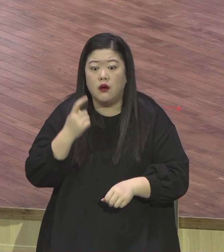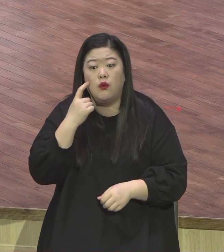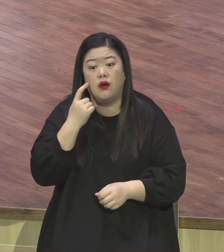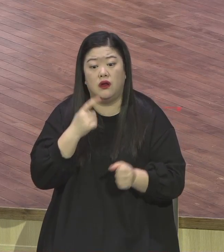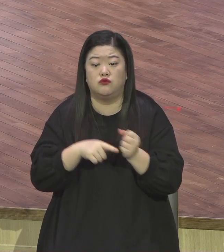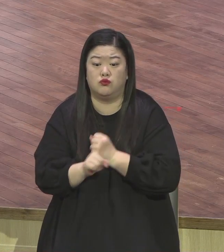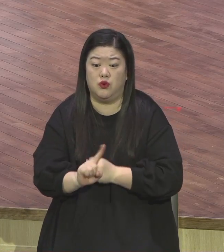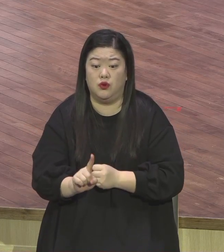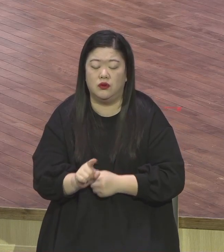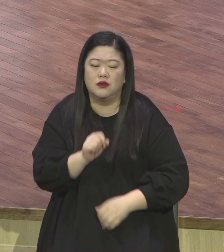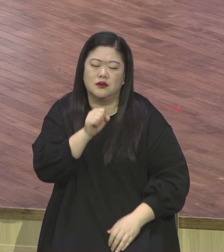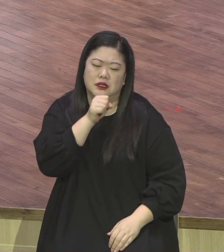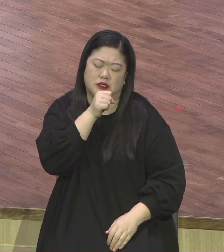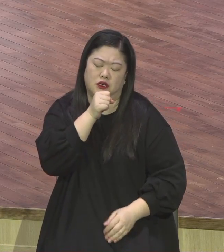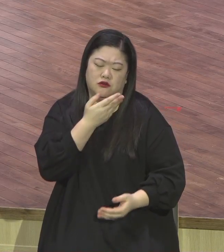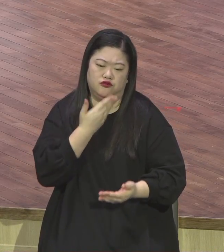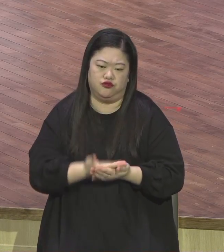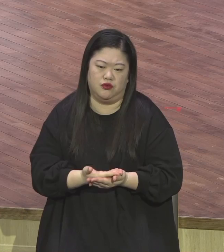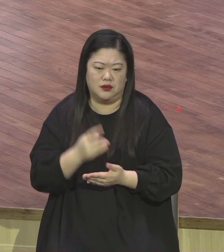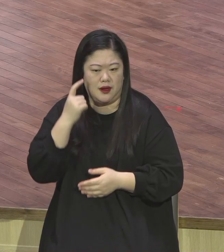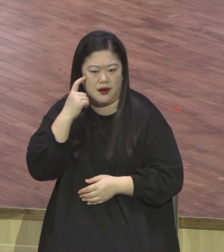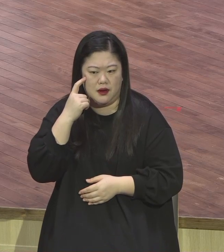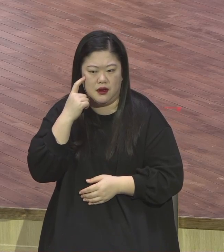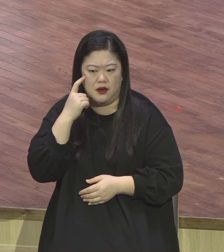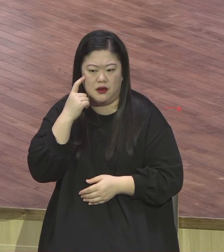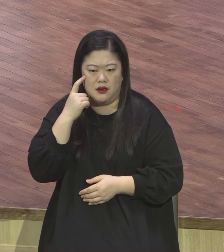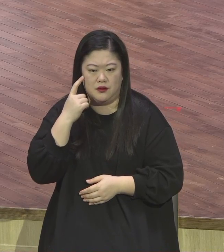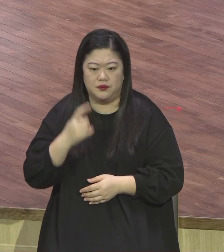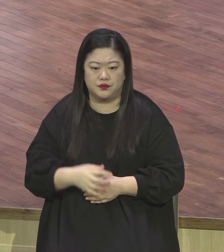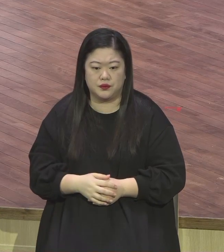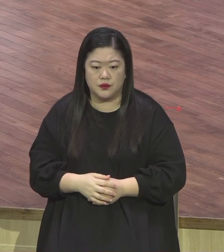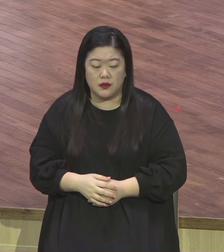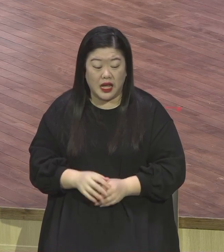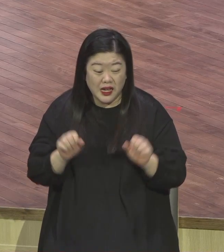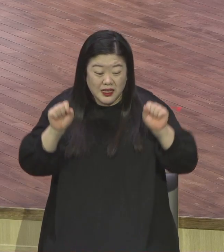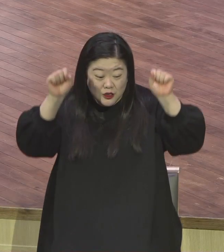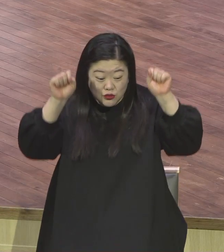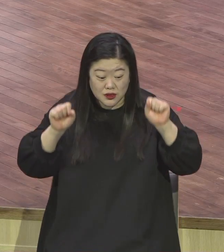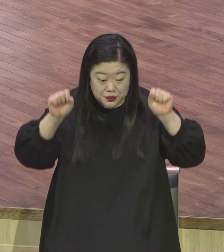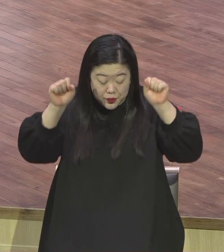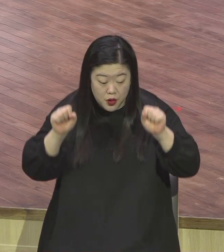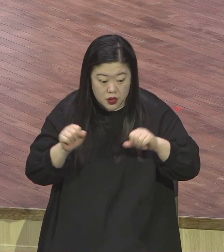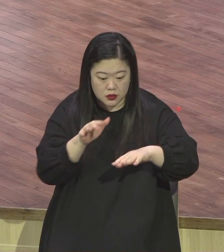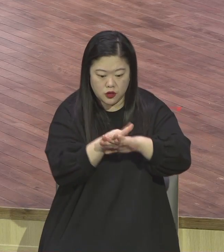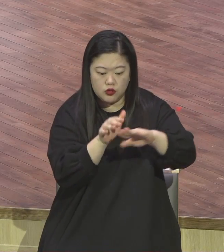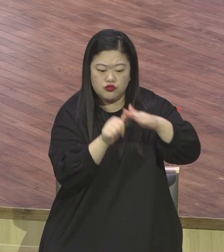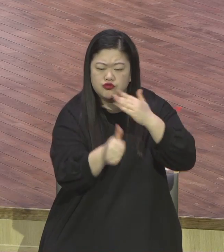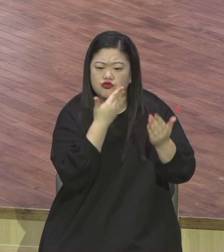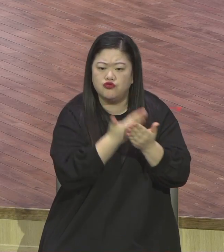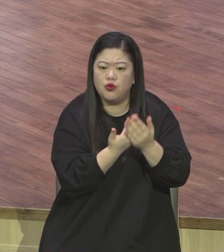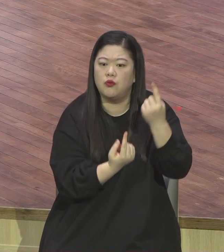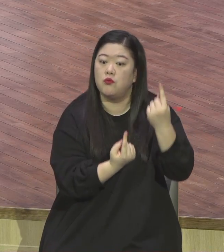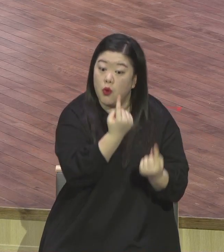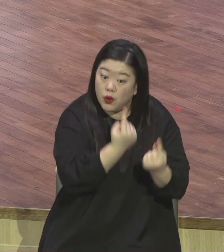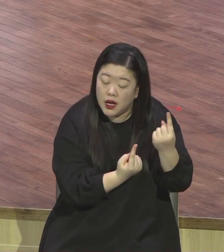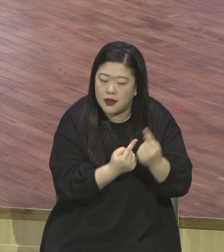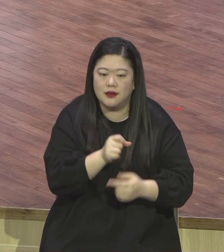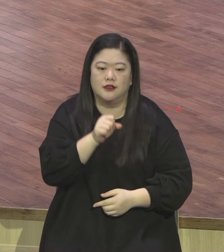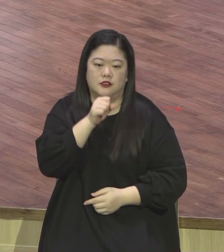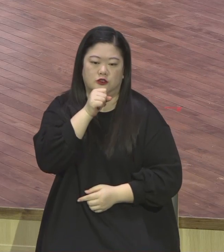성적지상주의입니다. 이게 문제입니다. 성적이 중요하다. 성적 우리나라 체면을 하니까 성적